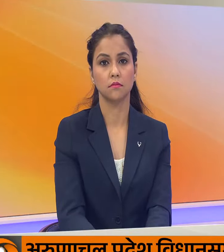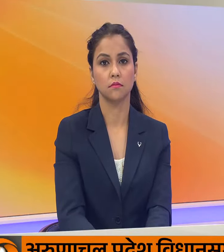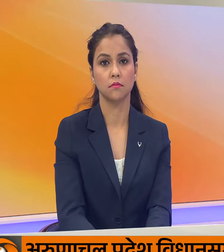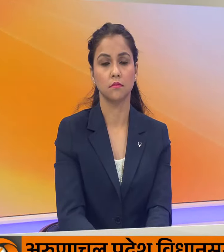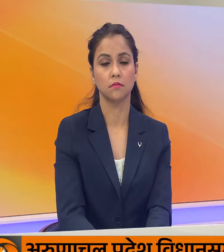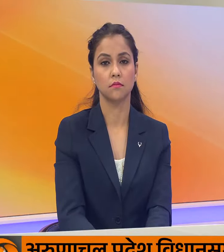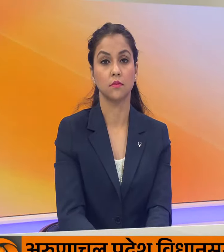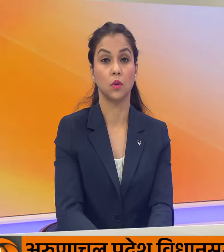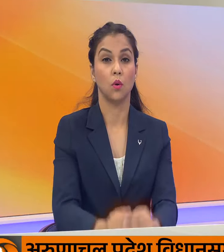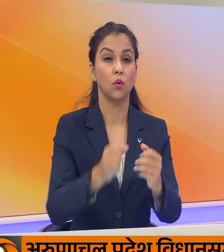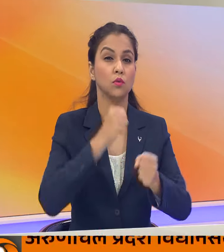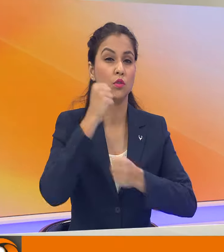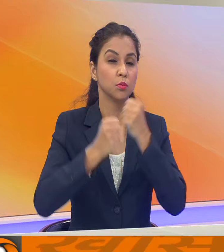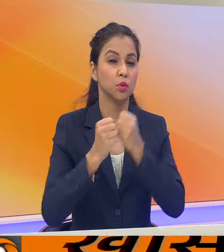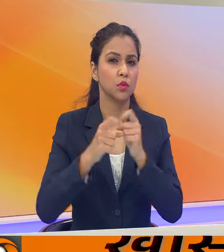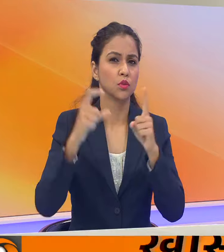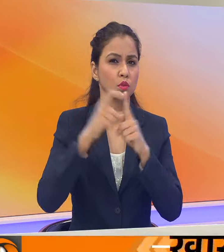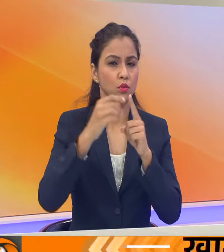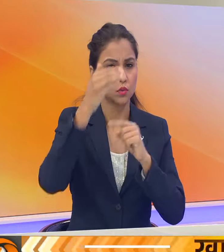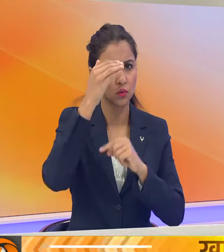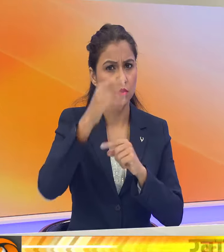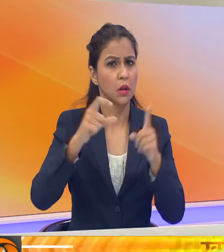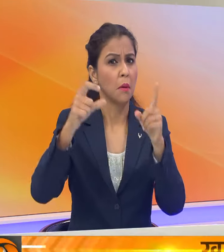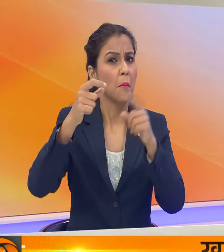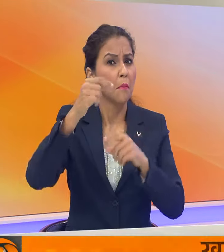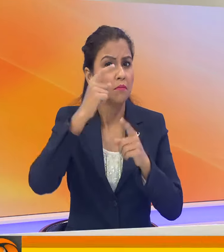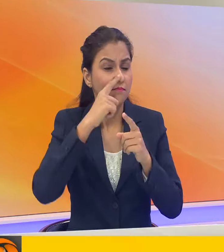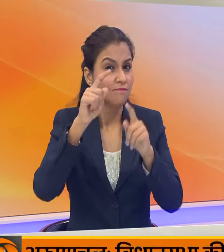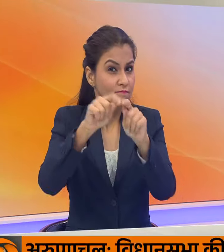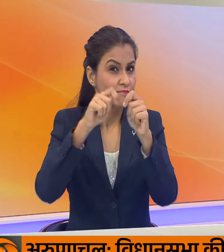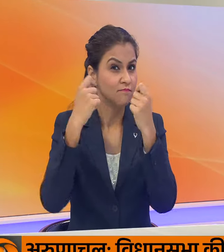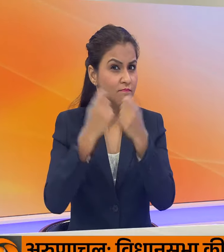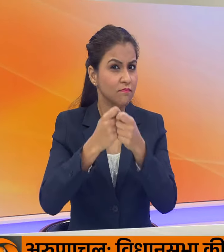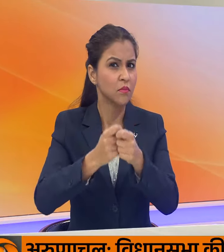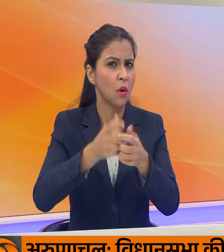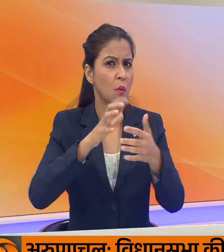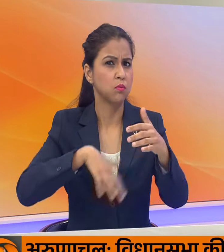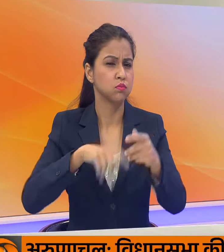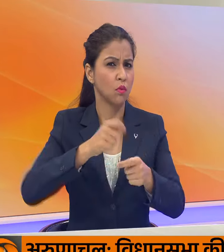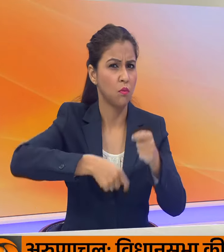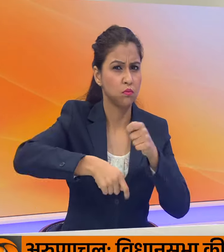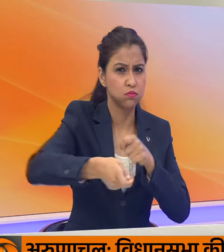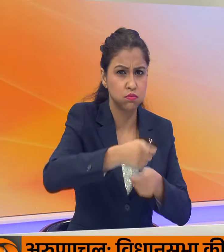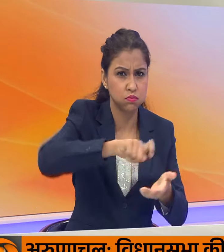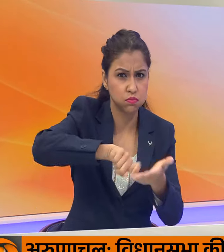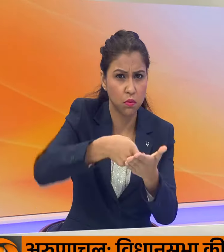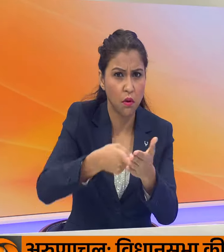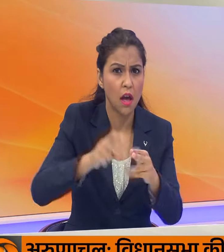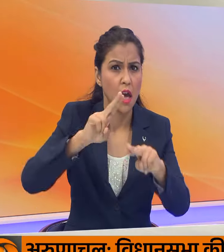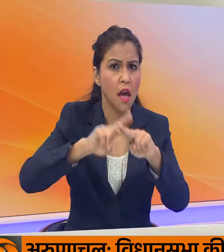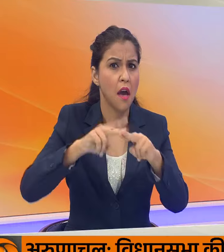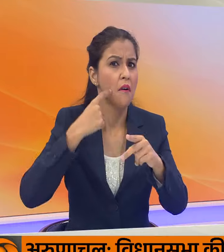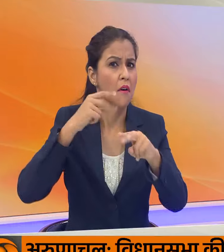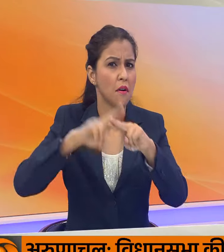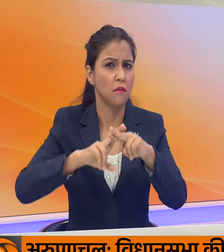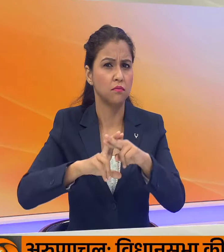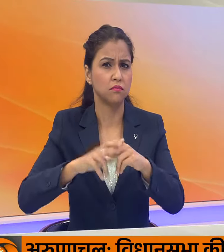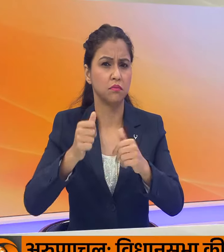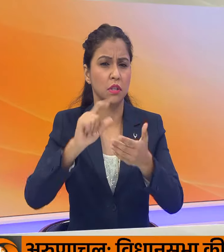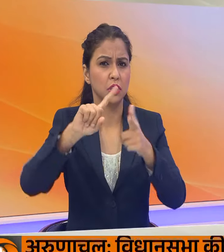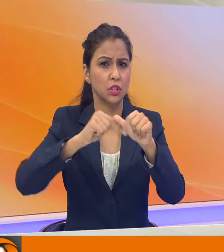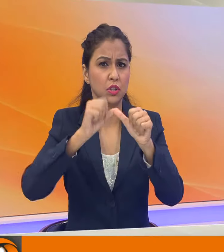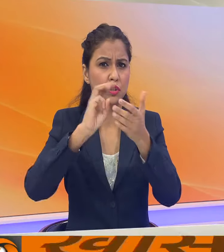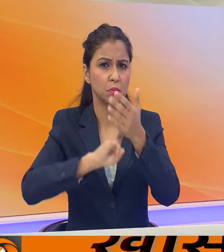और खेलगी ही खबरों में भारतिय पुरोशो की टीम ने FIH प्री लीग में विश्व चांपियन जर्मनी को 30